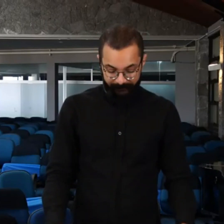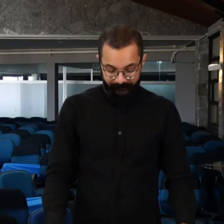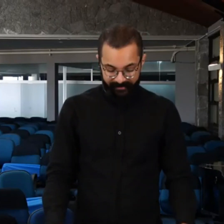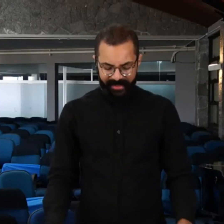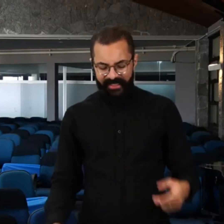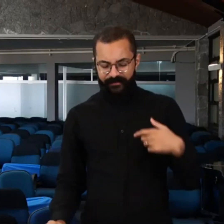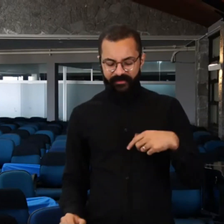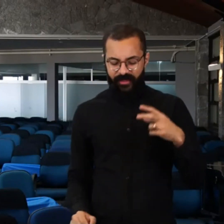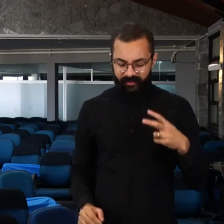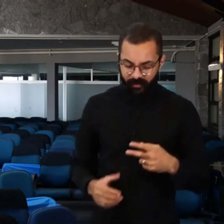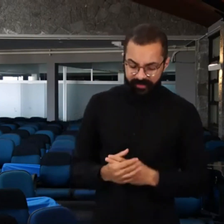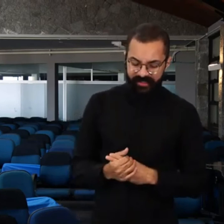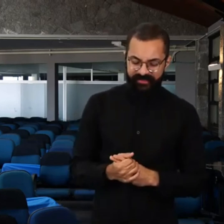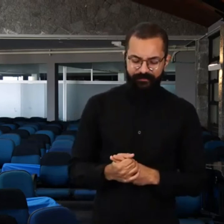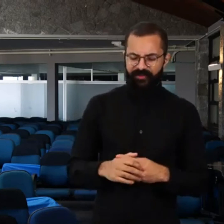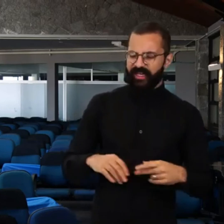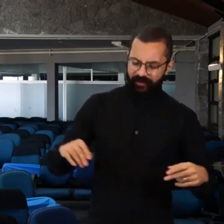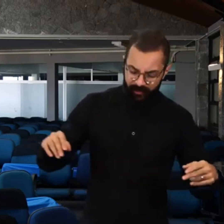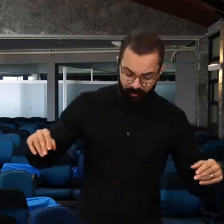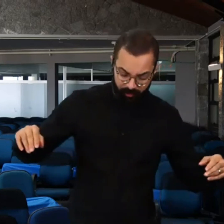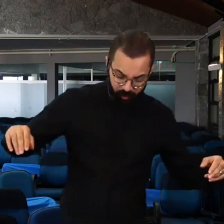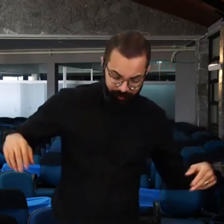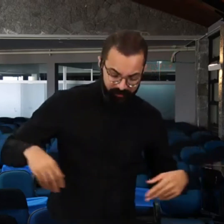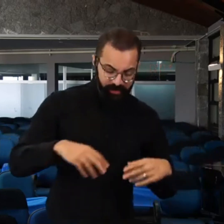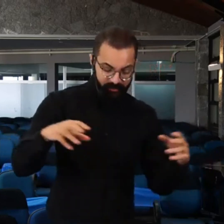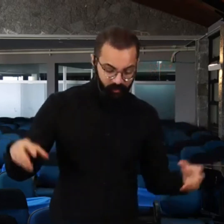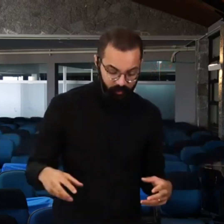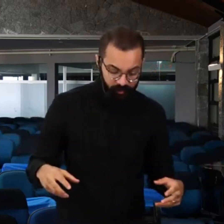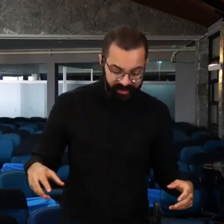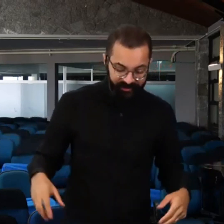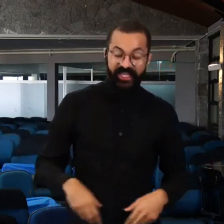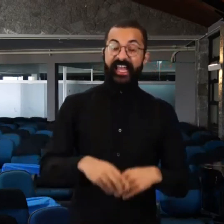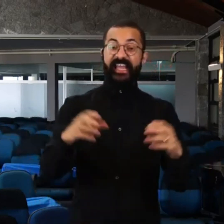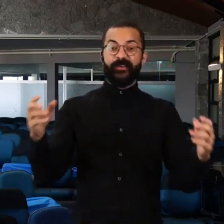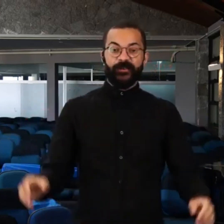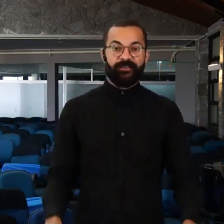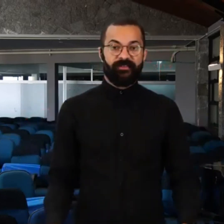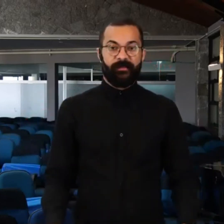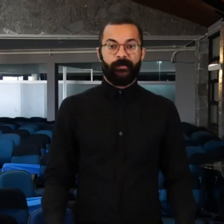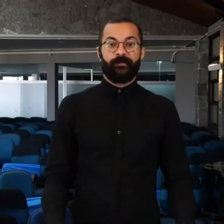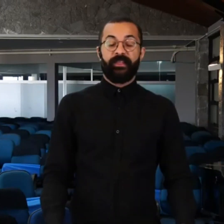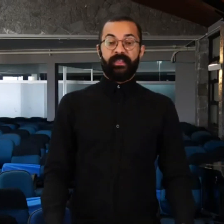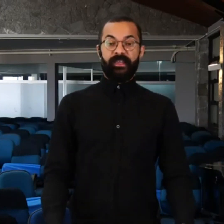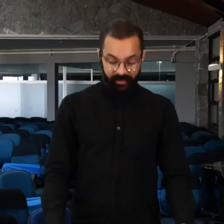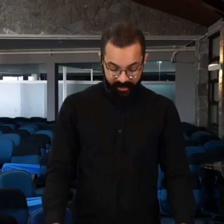Será que as minhas orações têm sempre girado em torno dos mesmos assuntos genéricos e automáticos?